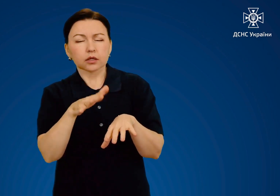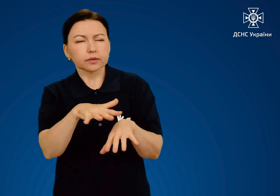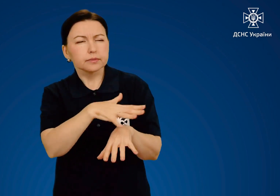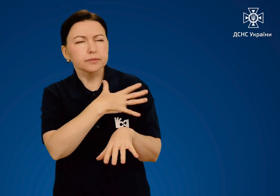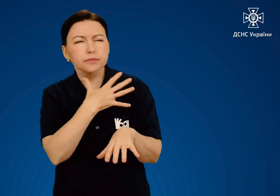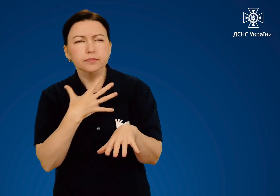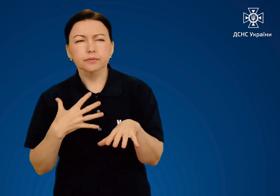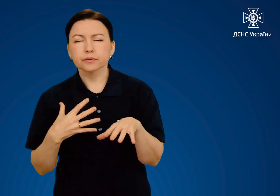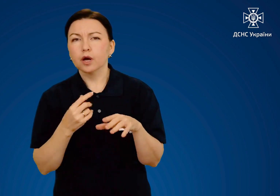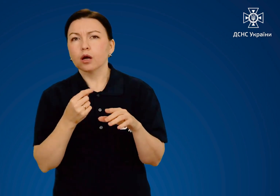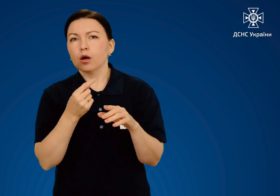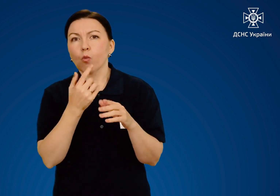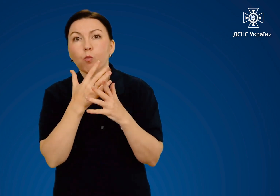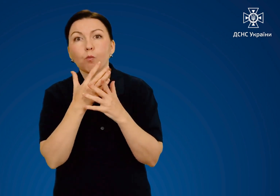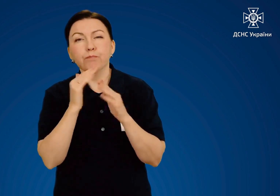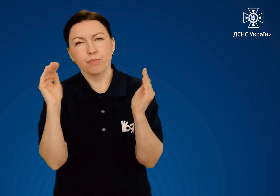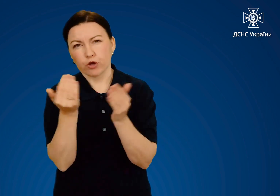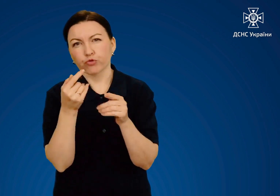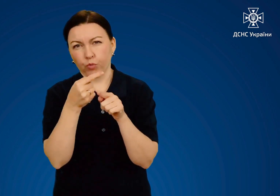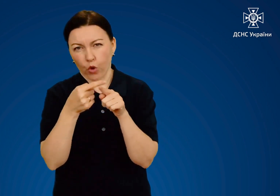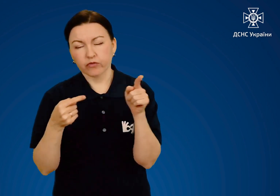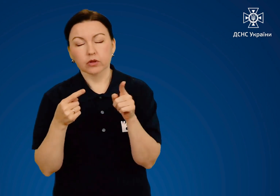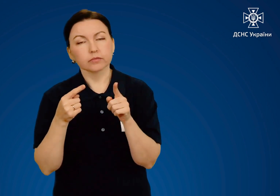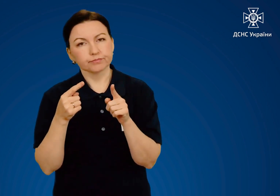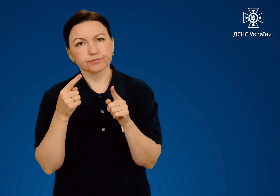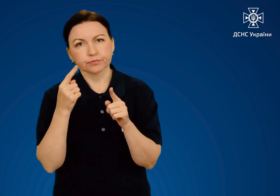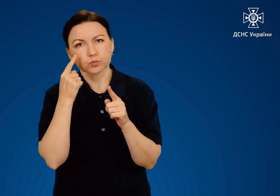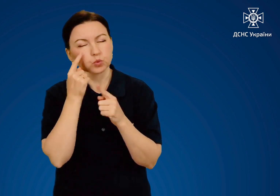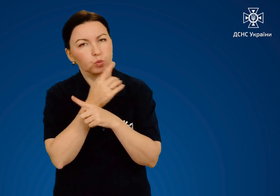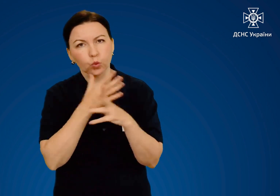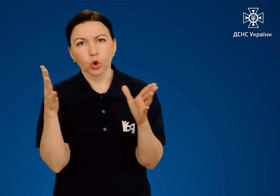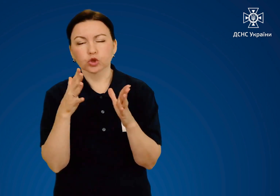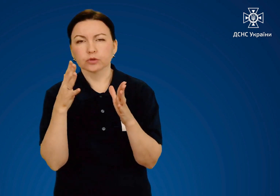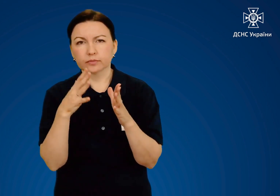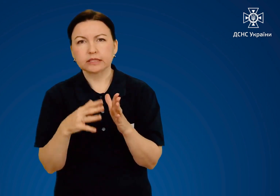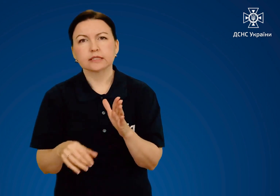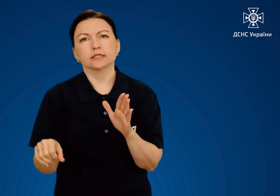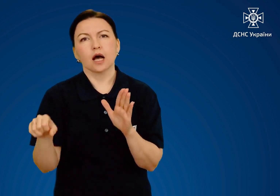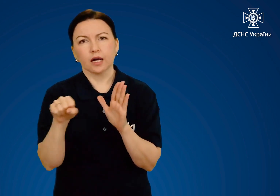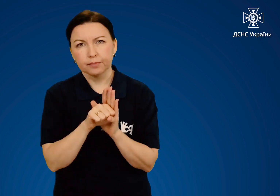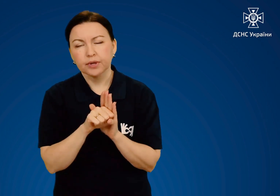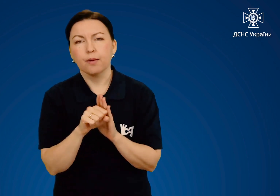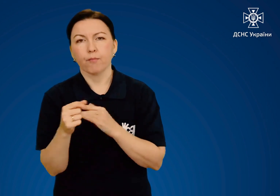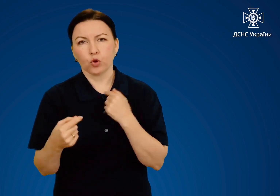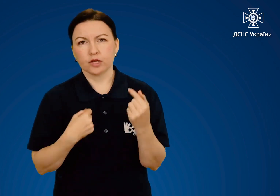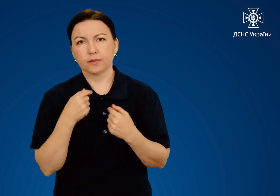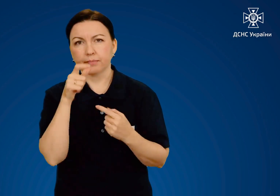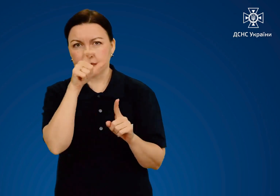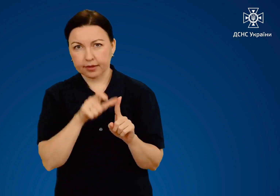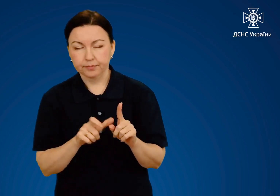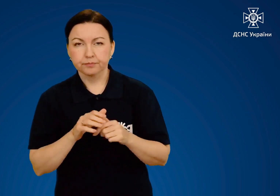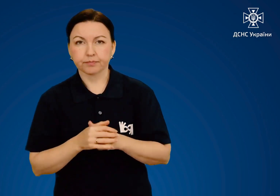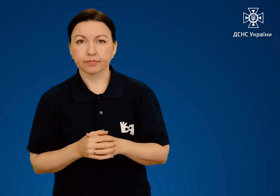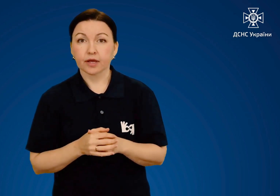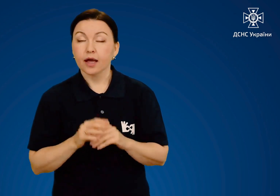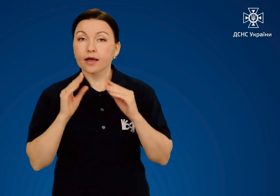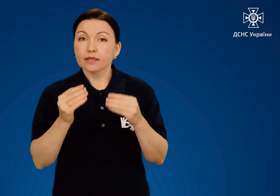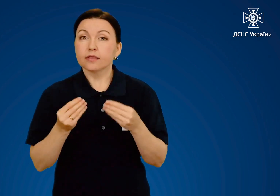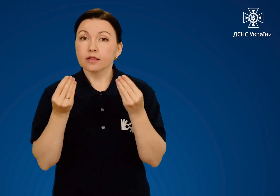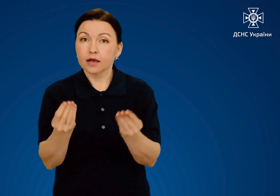що охоплюють третину поверхні шкіри, часто спричиняють загибель потерпілих. Надання